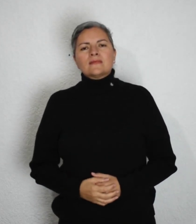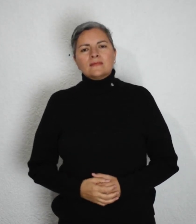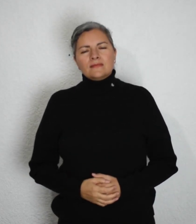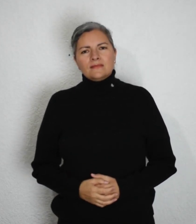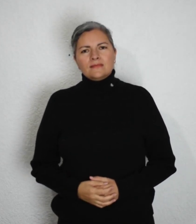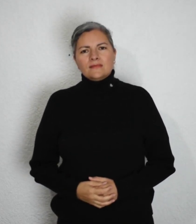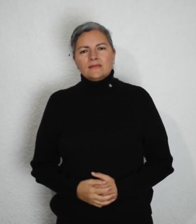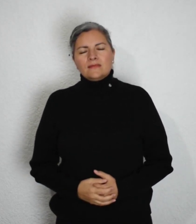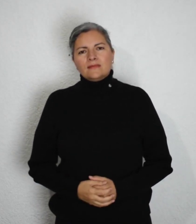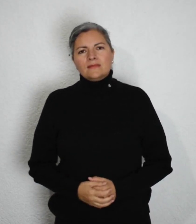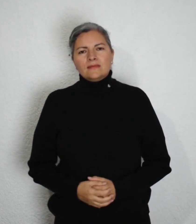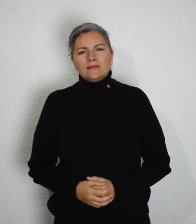Asesinato